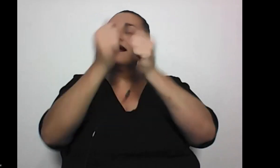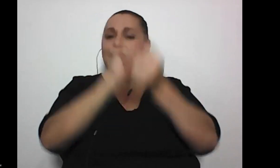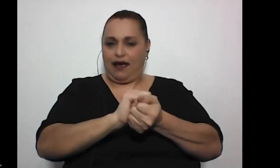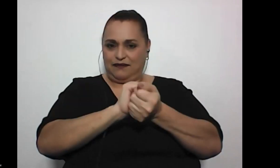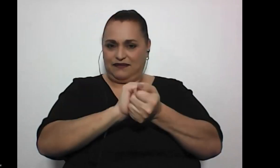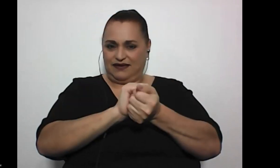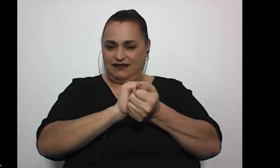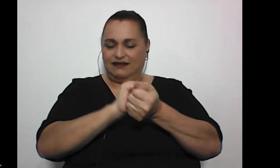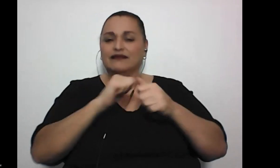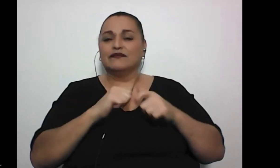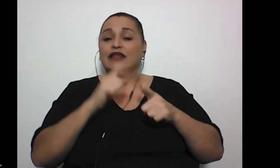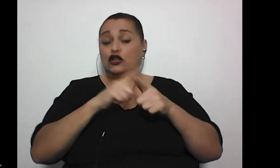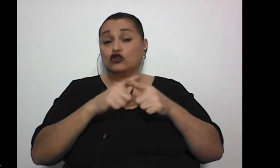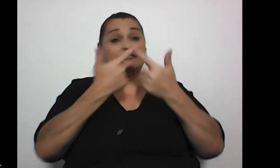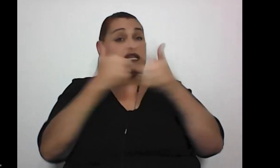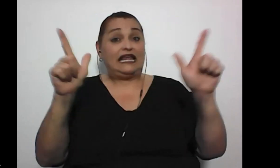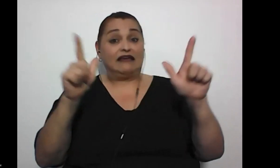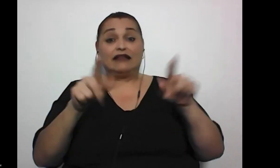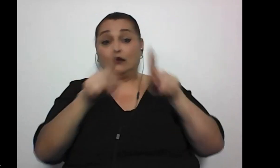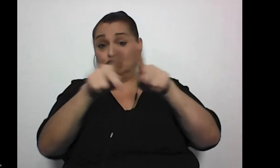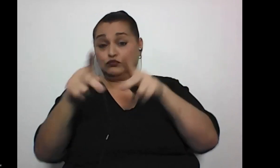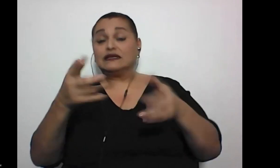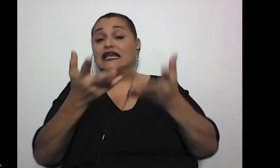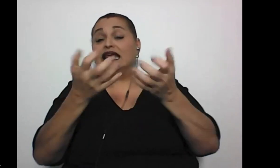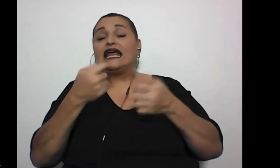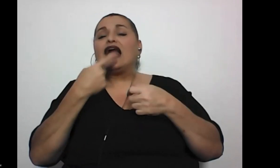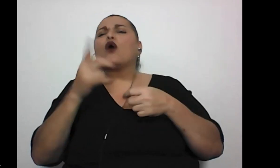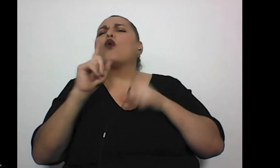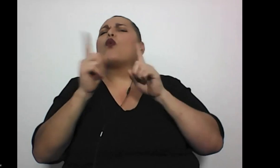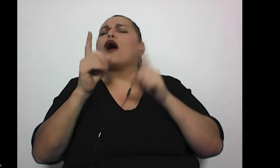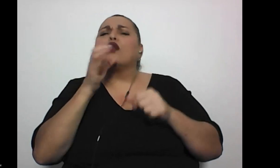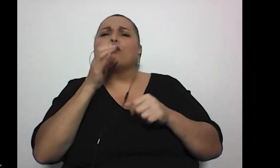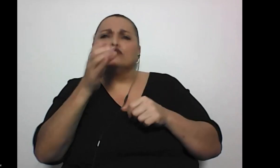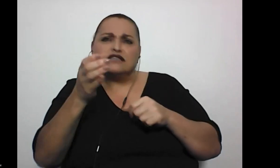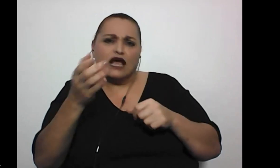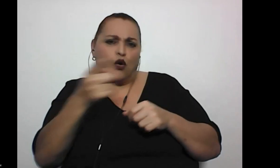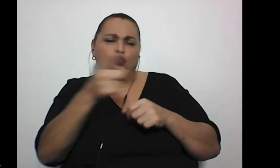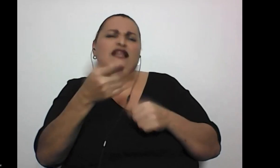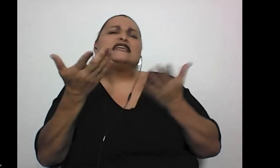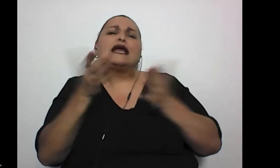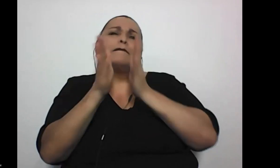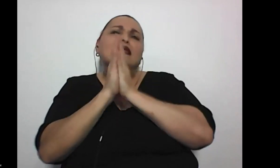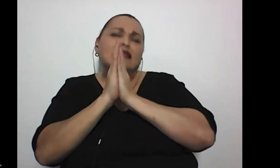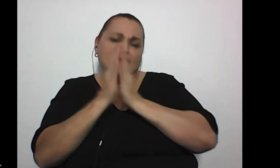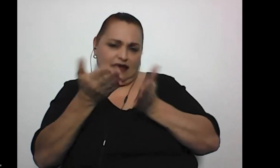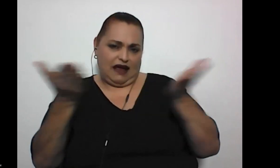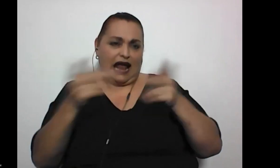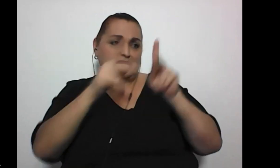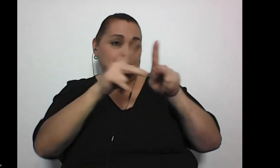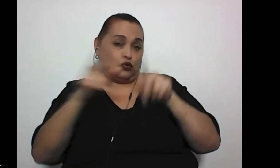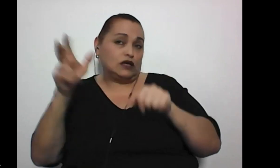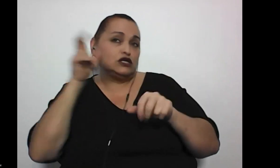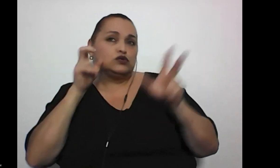Entonces, libremente, la que quiera iniciar, ¿qué consejo o qué solicitud harían o solicitudes a quienes nos